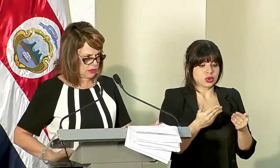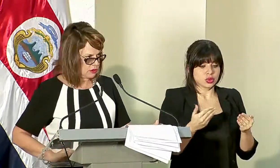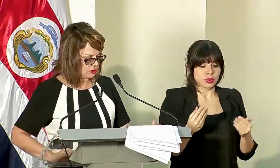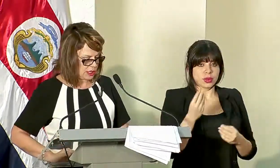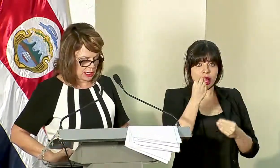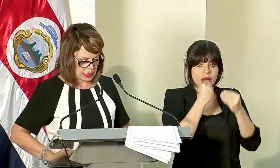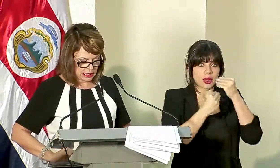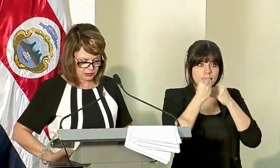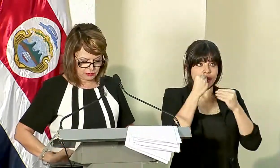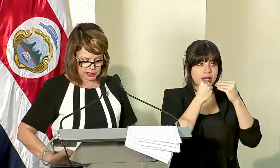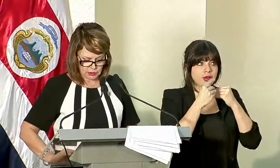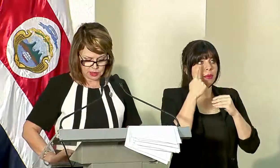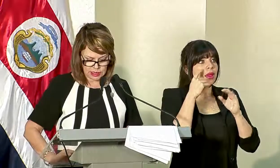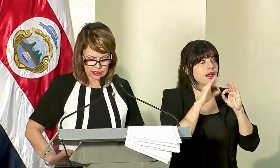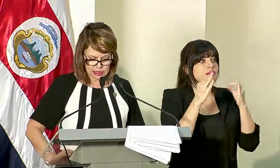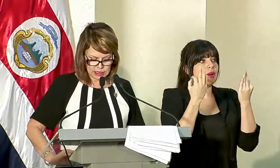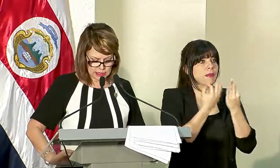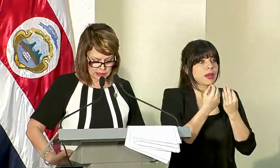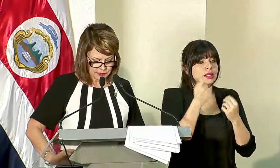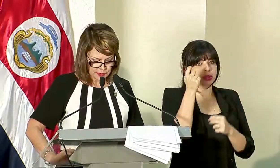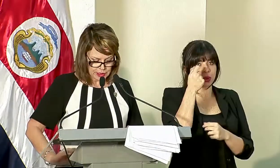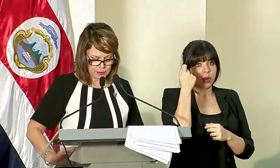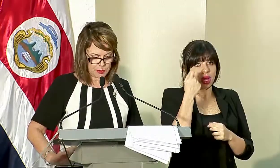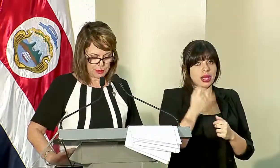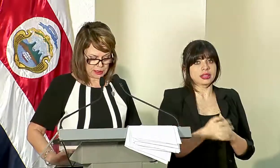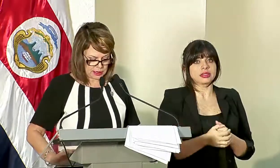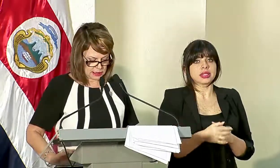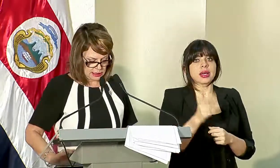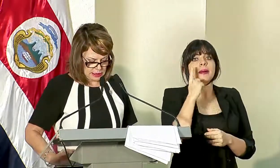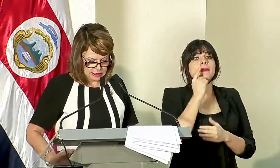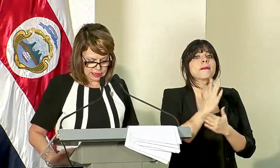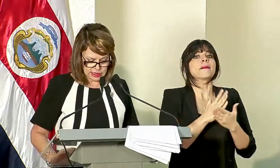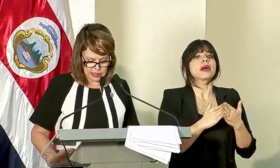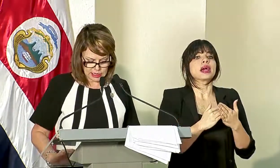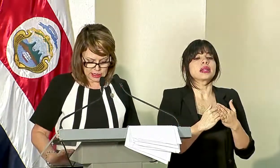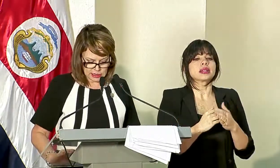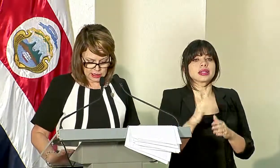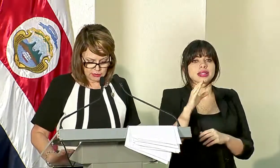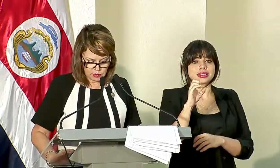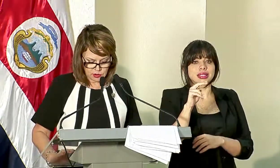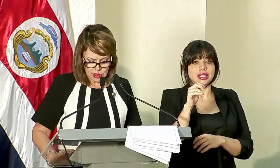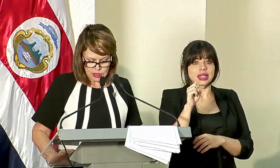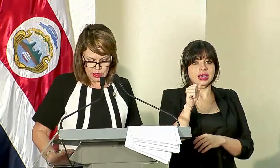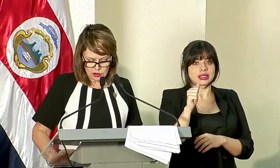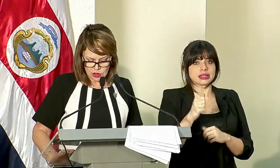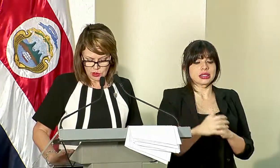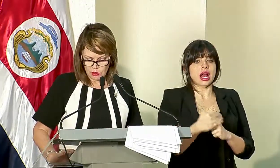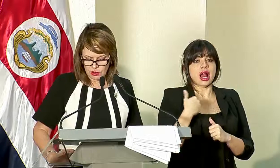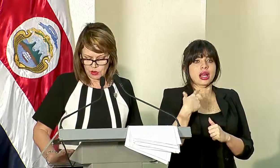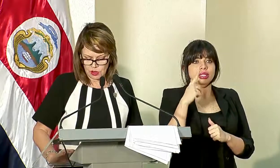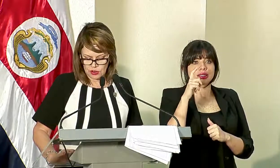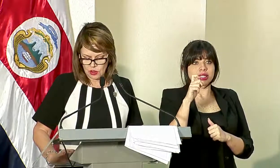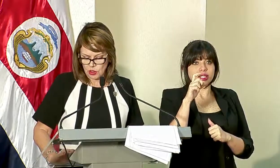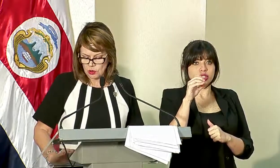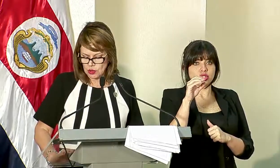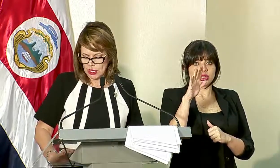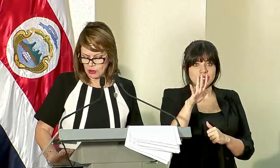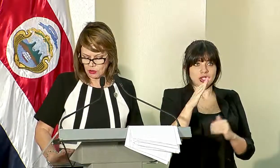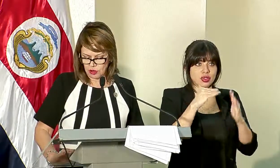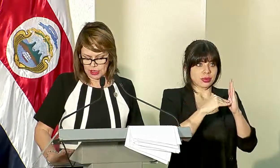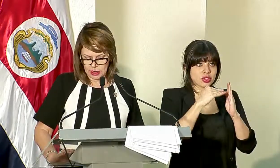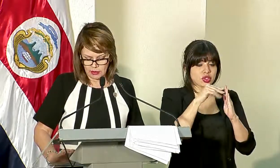y los alimentos a las familias guanacastecas. Y por parte del SENASA tenemos 105 millones